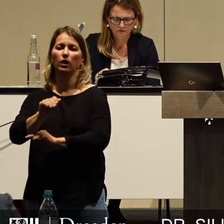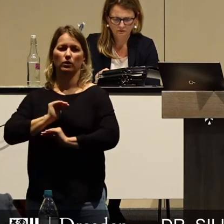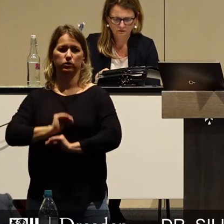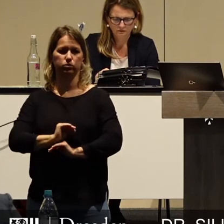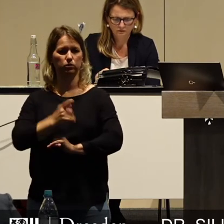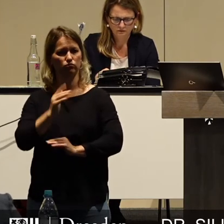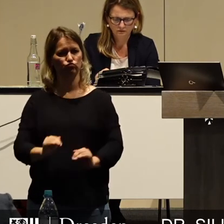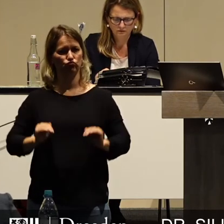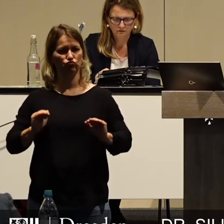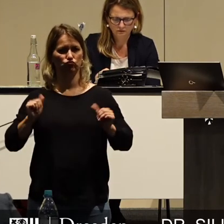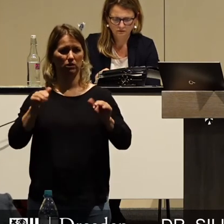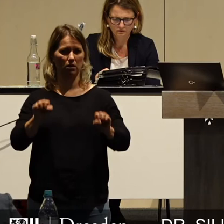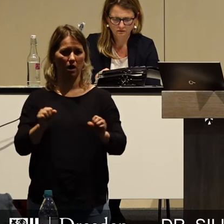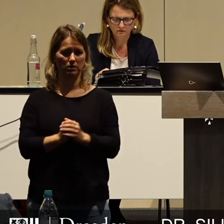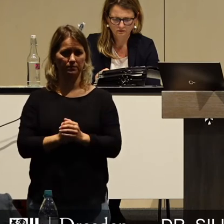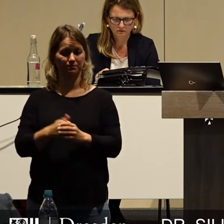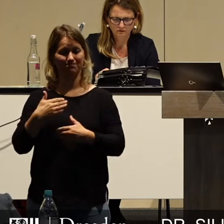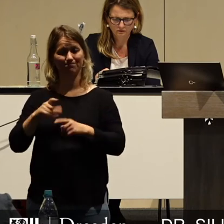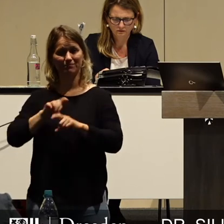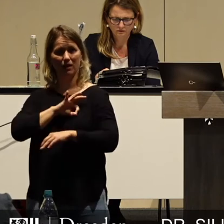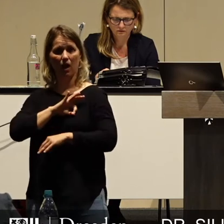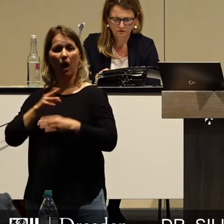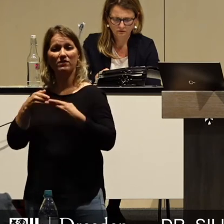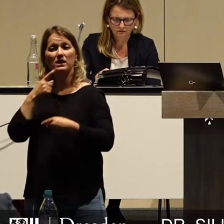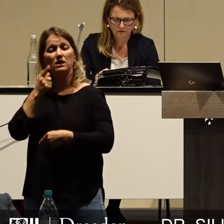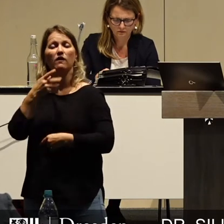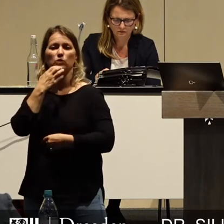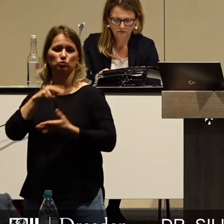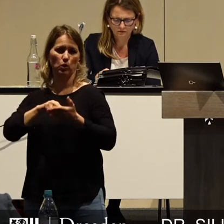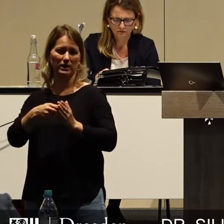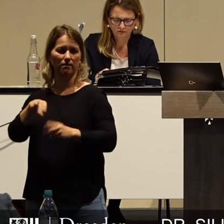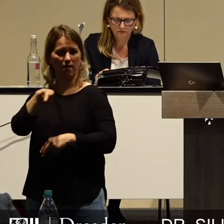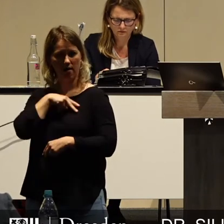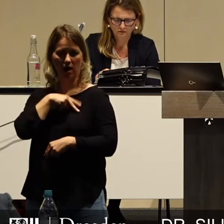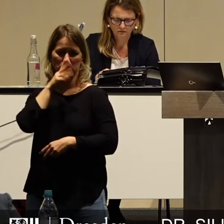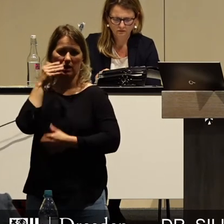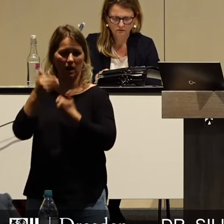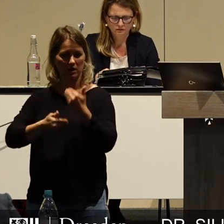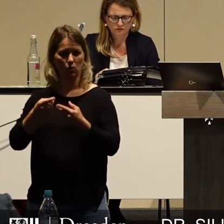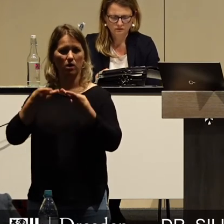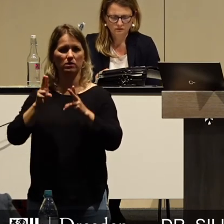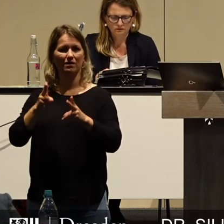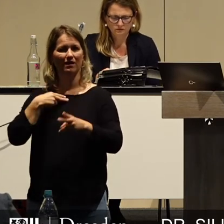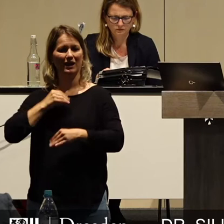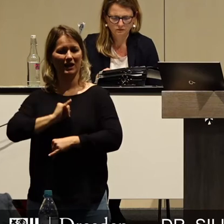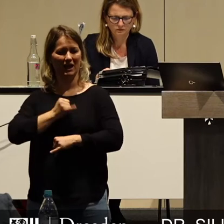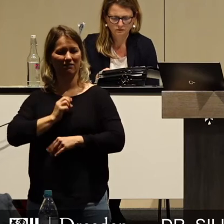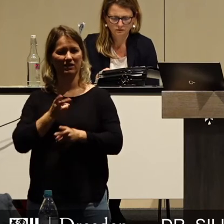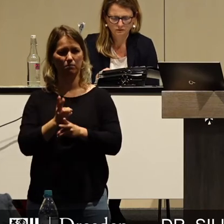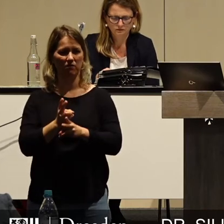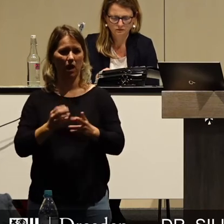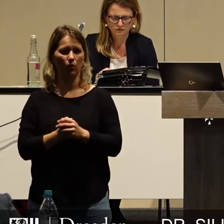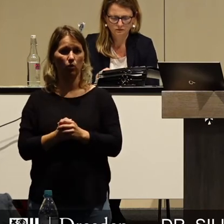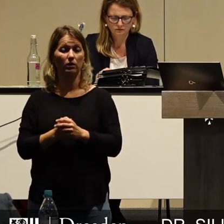werden. Die AfD steht für eine ehrliche Politik, Generationengerechtigkeit, Bewahrung unserer Identität, dazu gehören auch